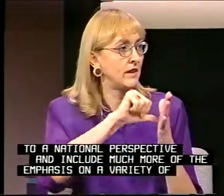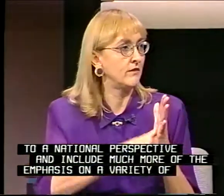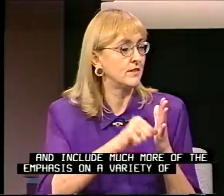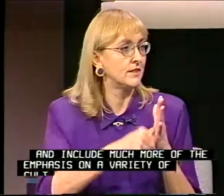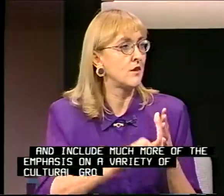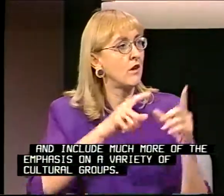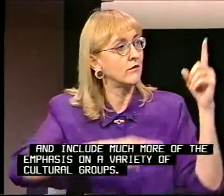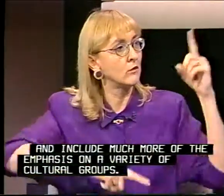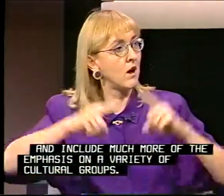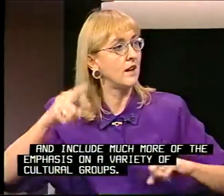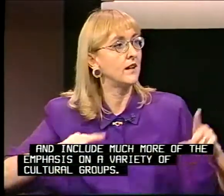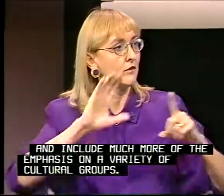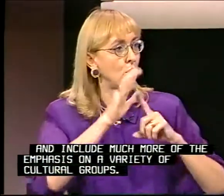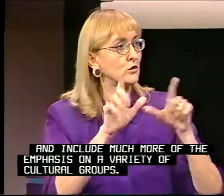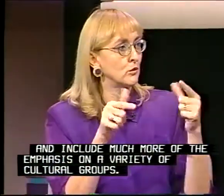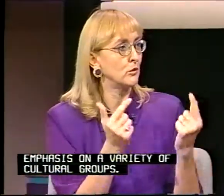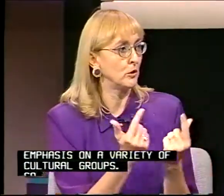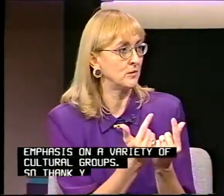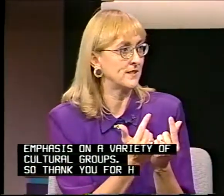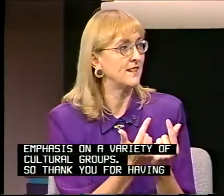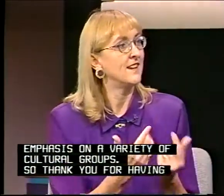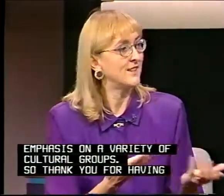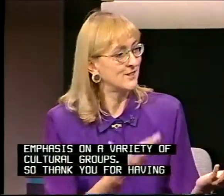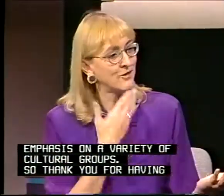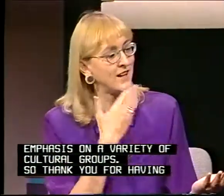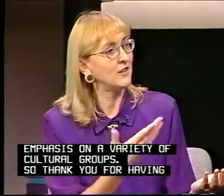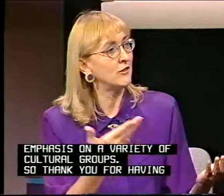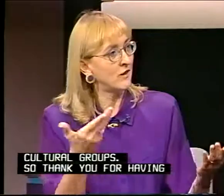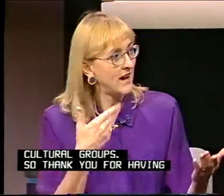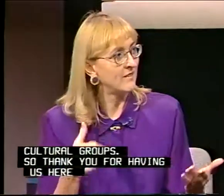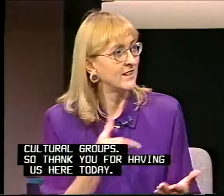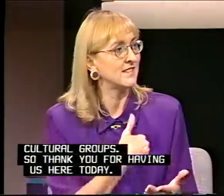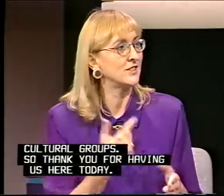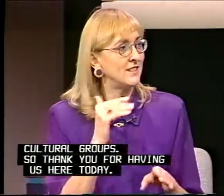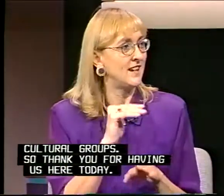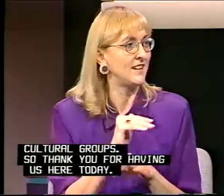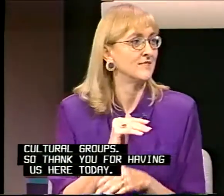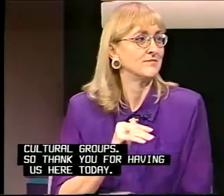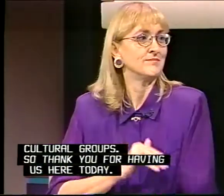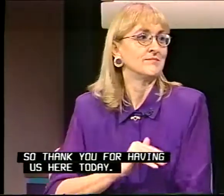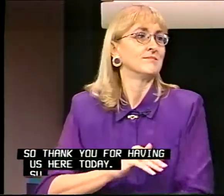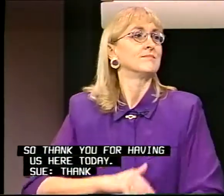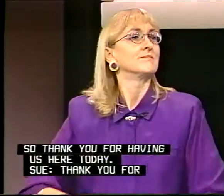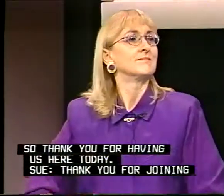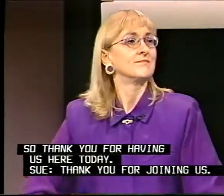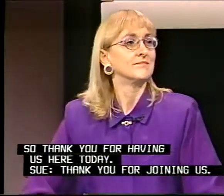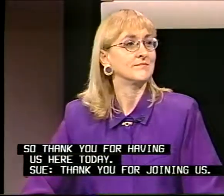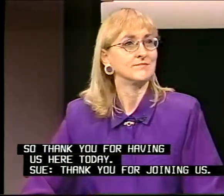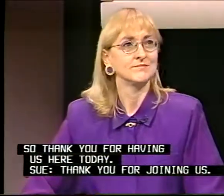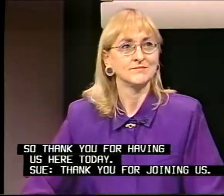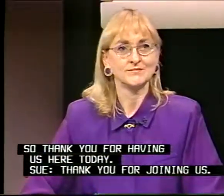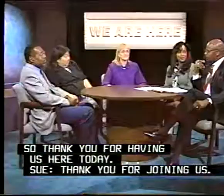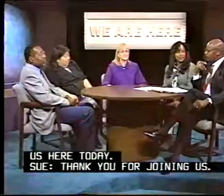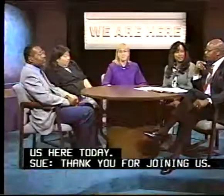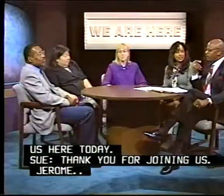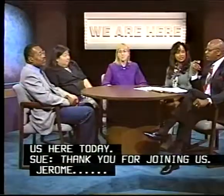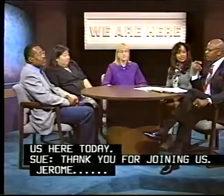emphasis on a variety of cultural groups. So thank you for having us here today. And thank you for joining us. Jerome? Well, let's take a minute.